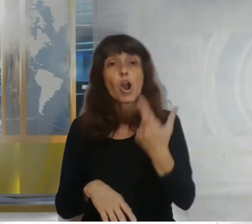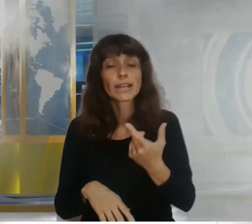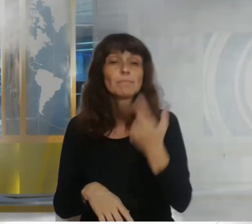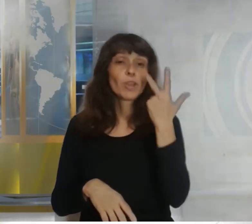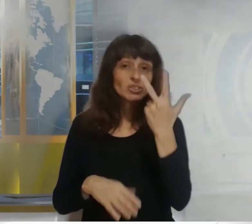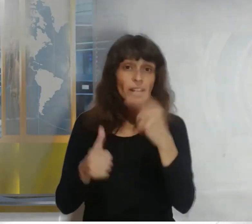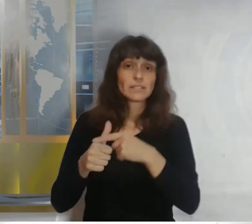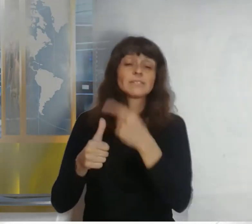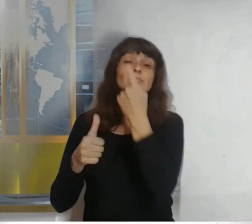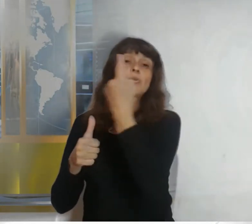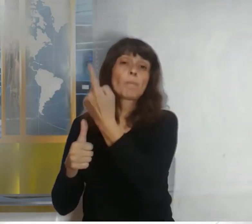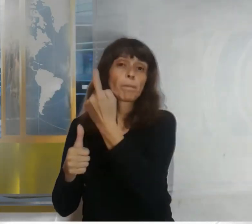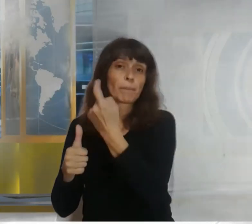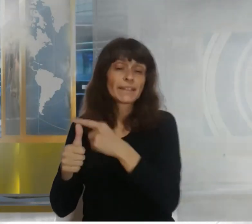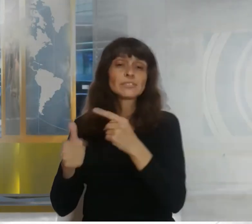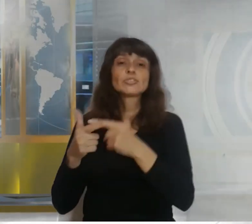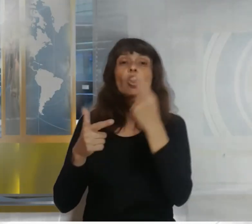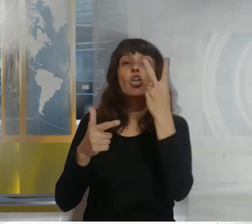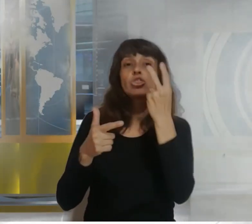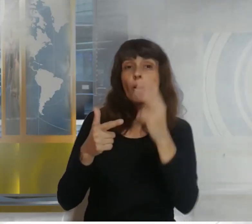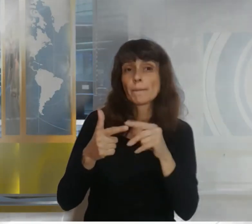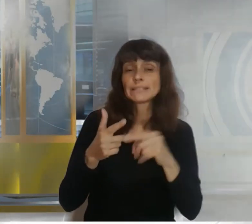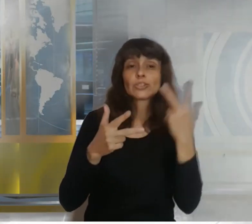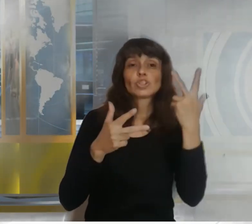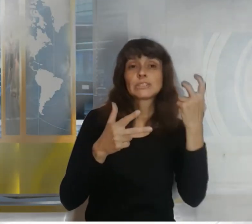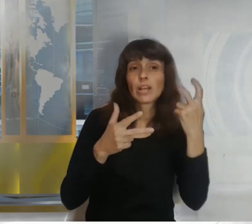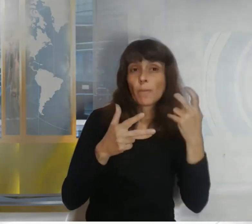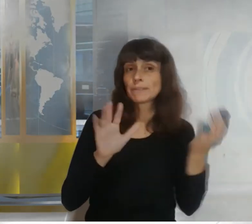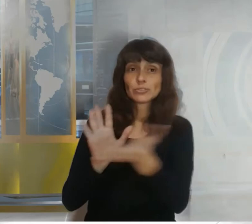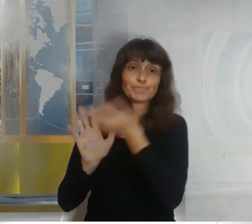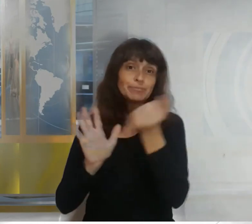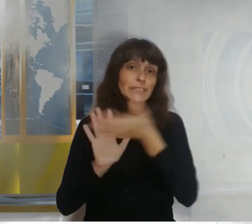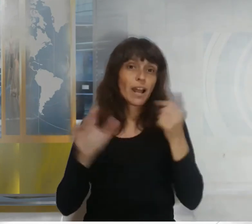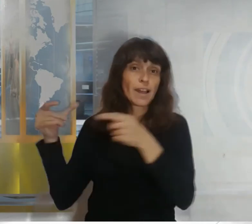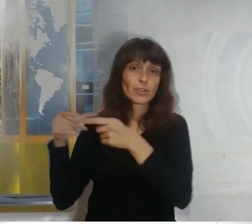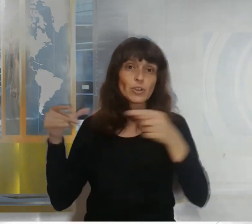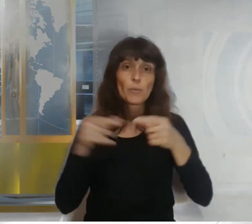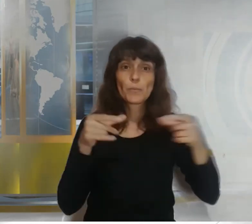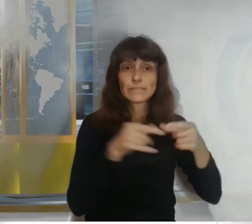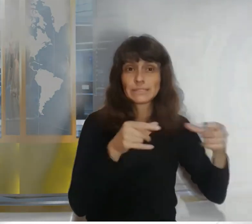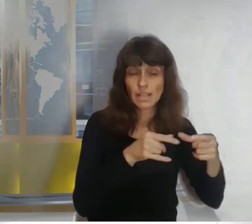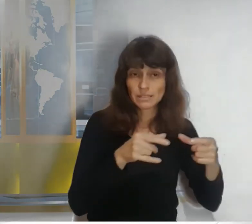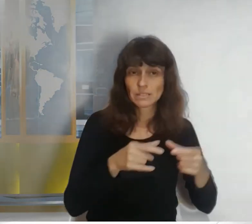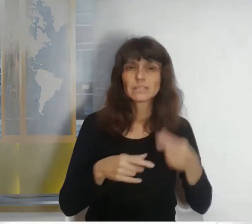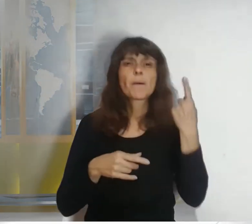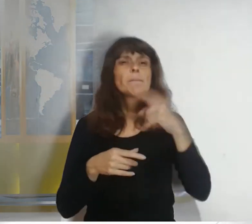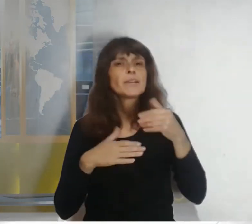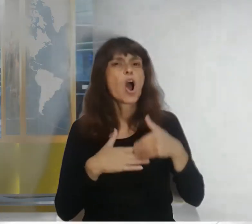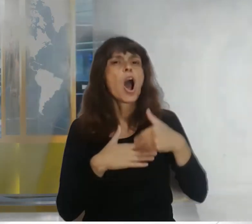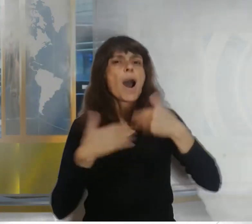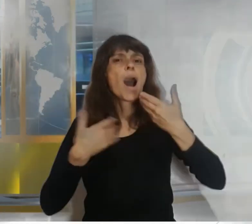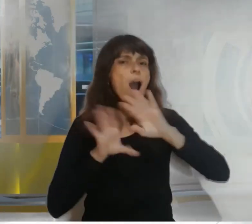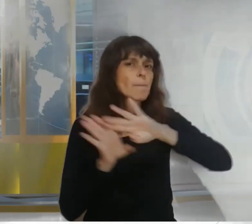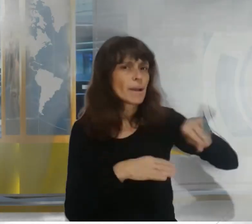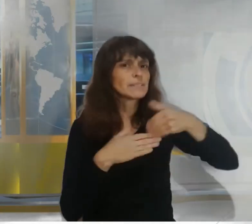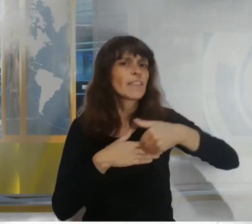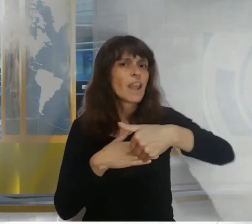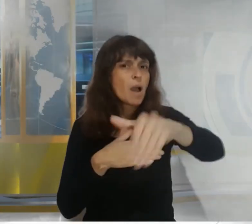retiradas pero más allá del efecto del avance de los precios el dinero que circulaba en múltiples familias y diseños